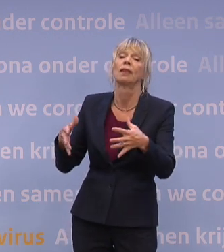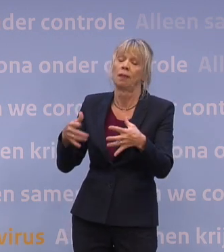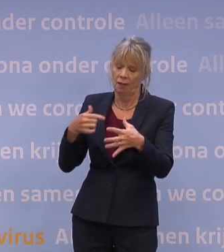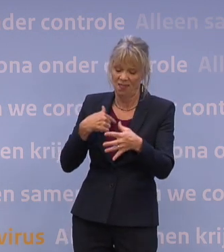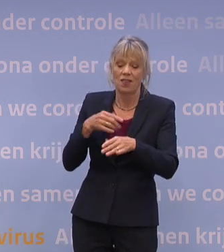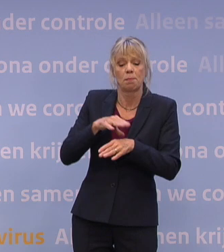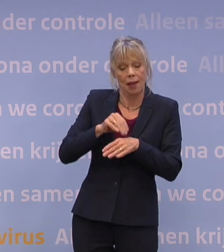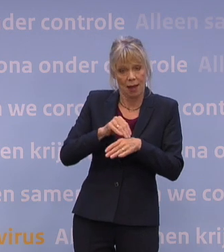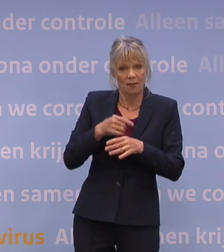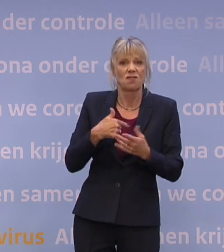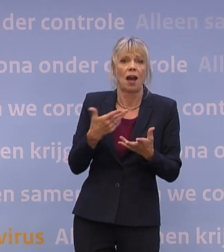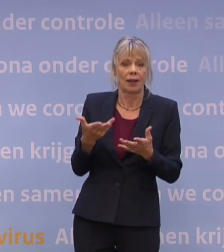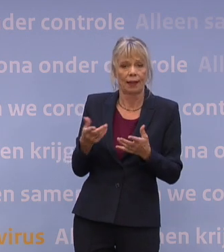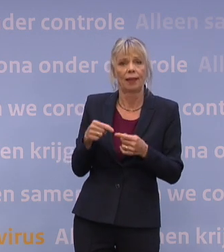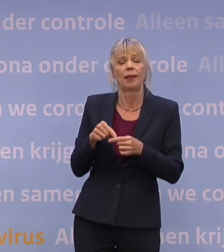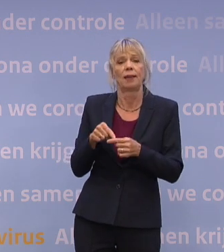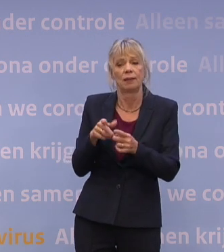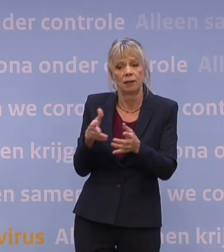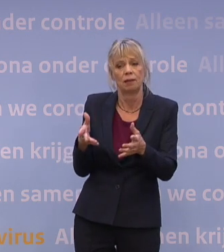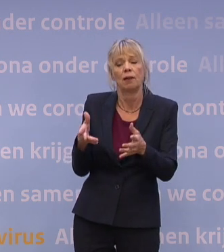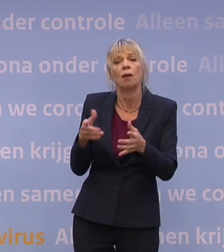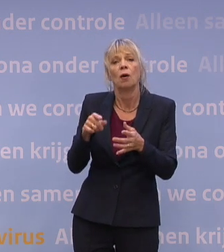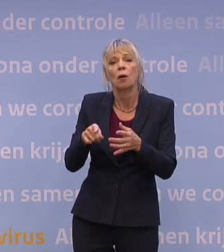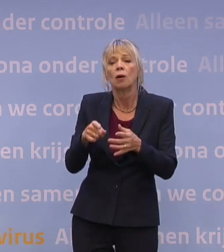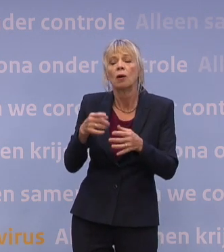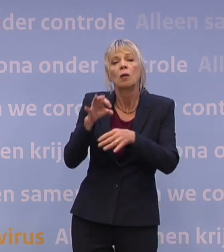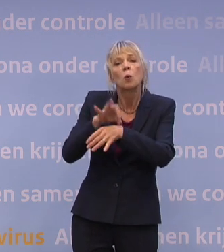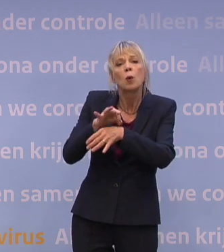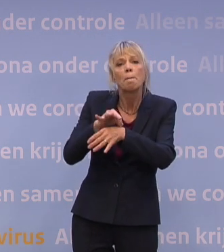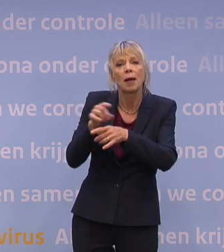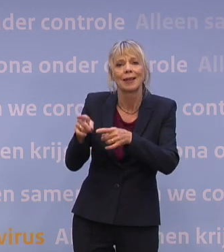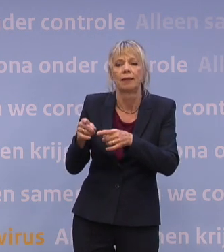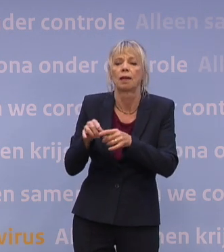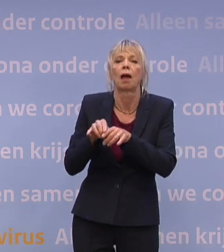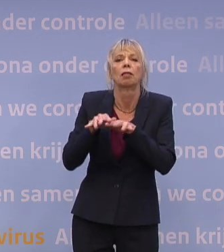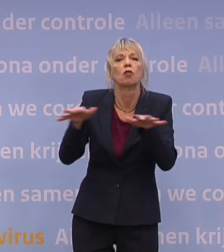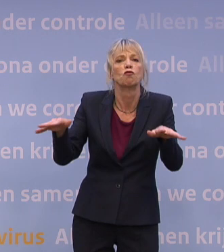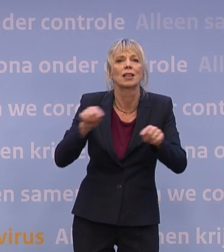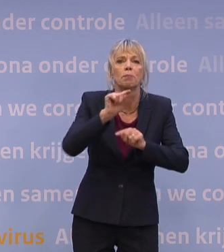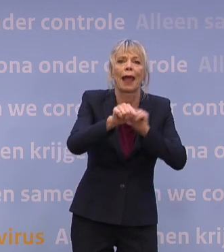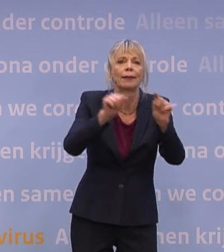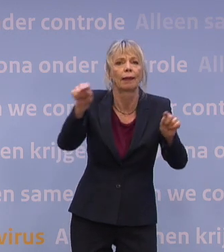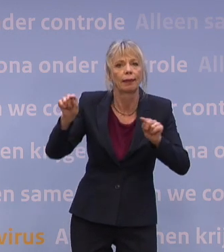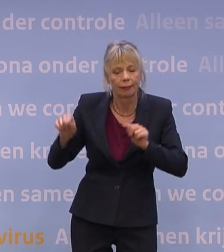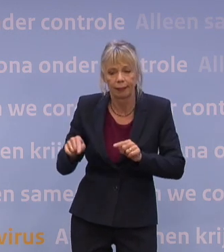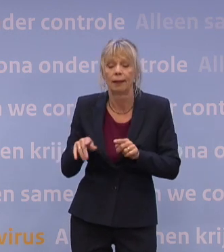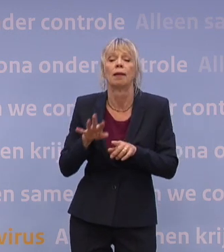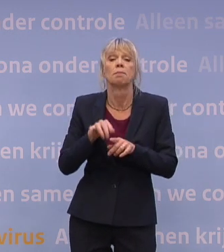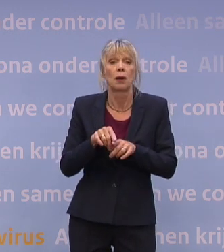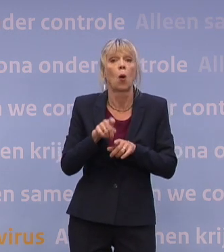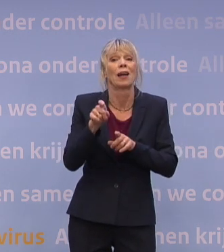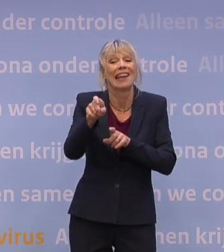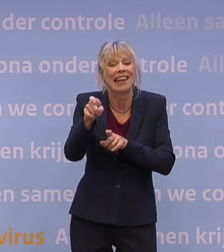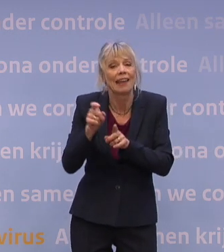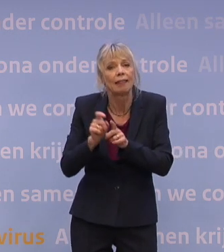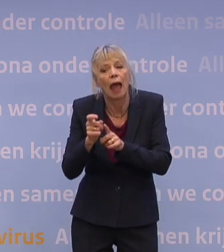daar is ervaring opgedaan met het verspreiden of het spreiden van patiënten. Er is ervaring opgedaan ook met het spreiden van de inhaalzorg. Dus dat moeten